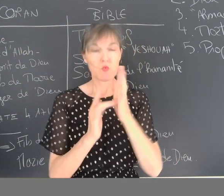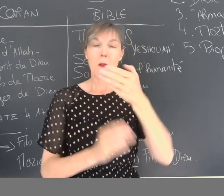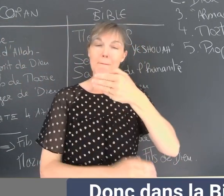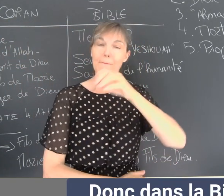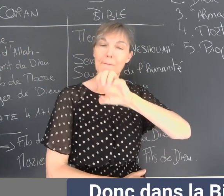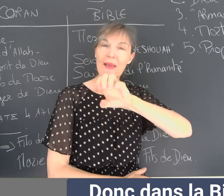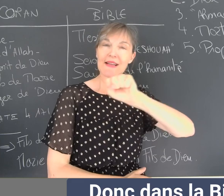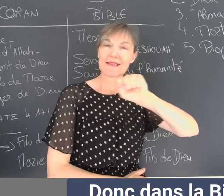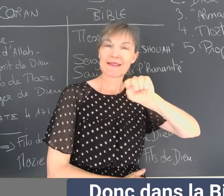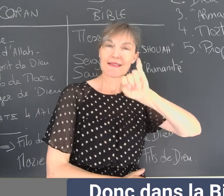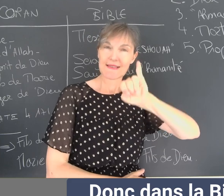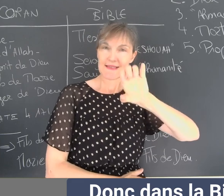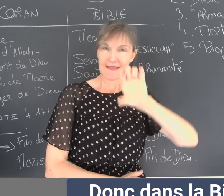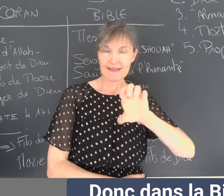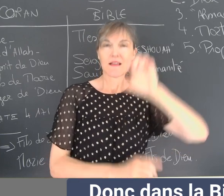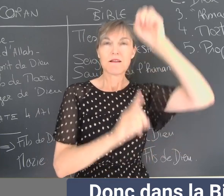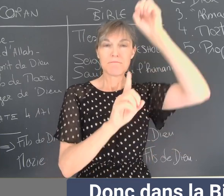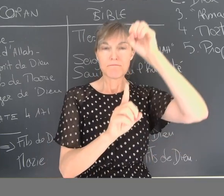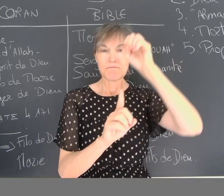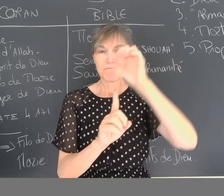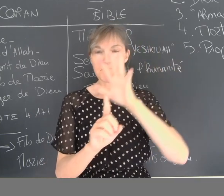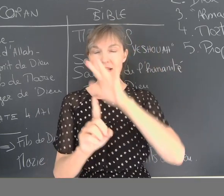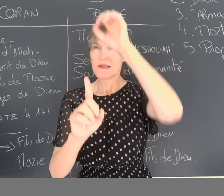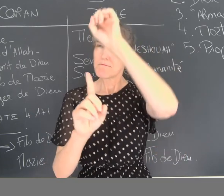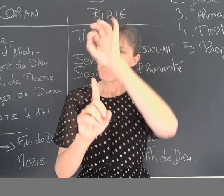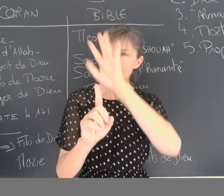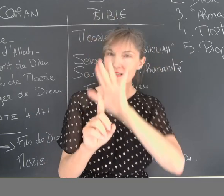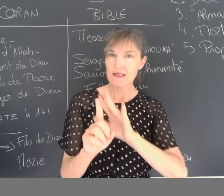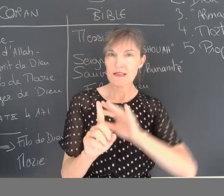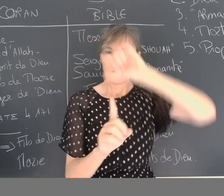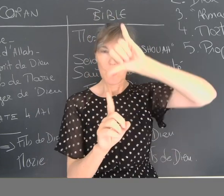Donc, dans la Bible, il est dit que Jésus est le Messie. Voici le signe.